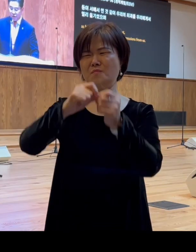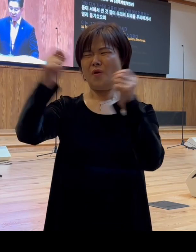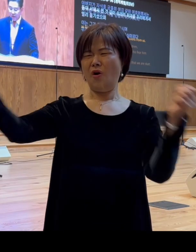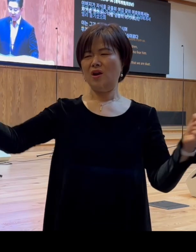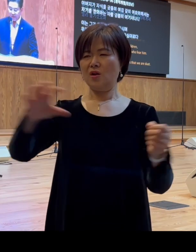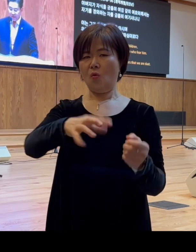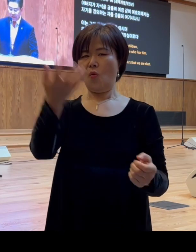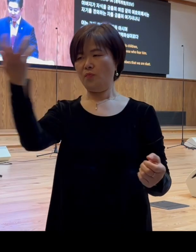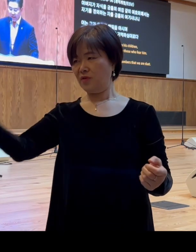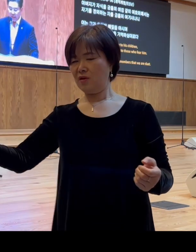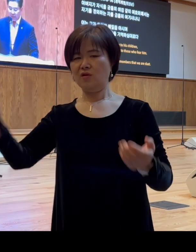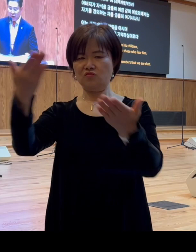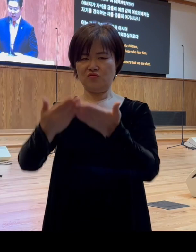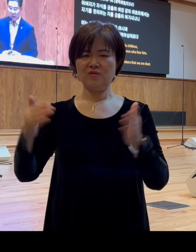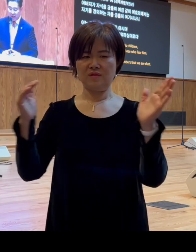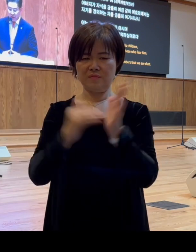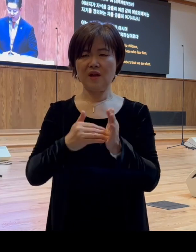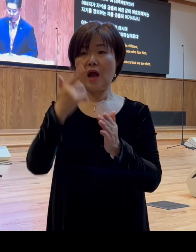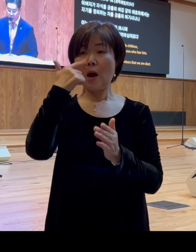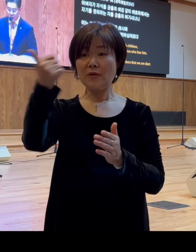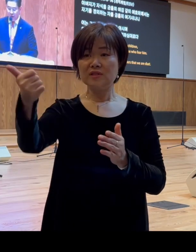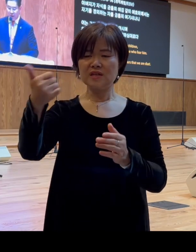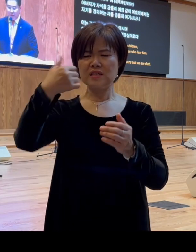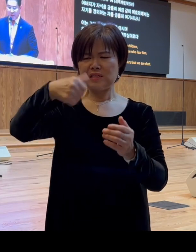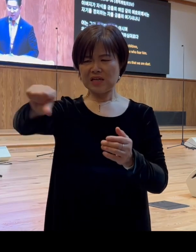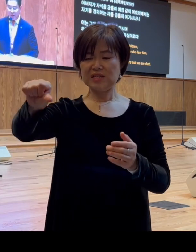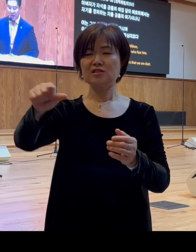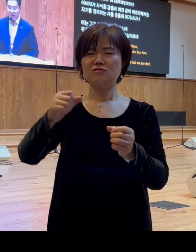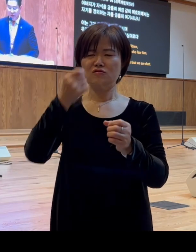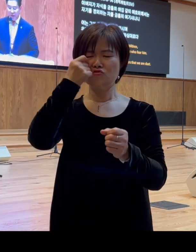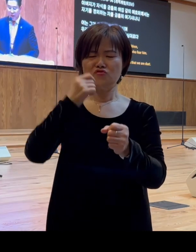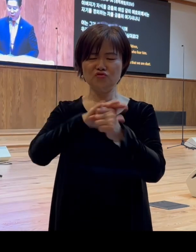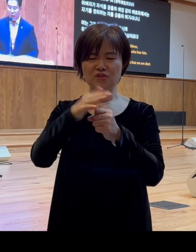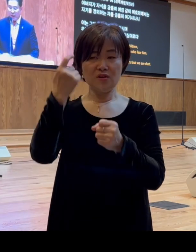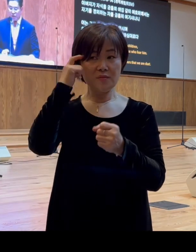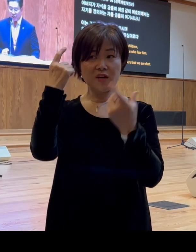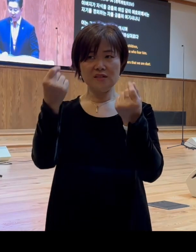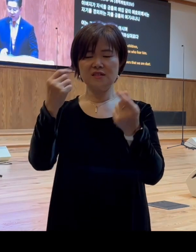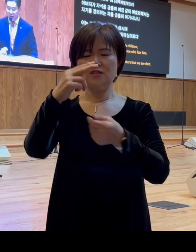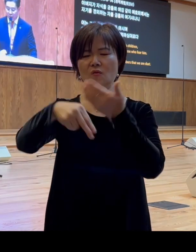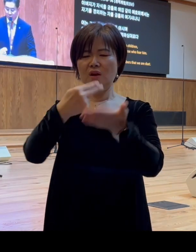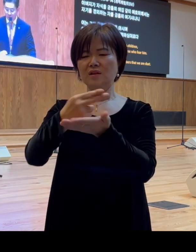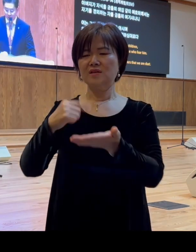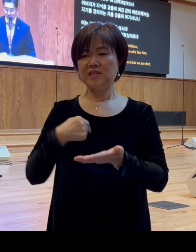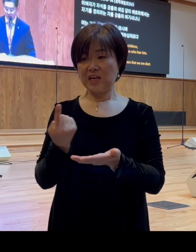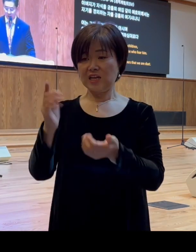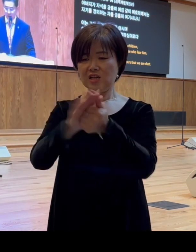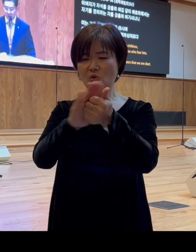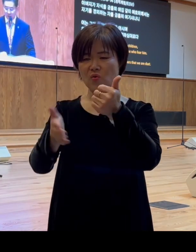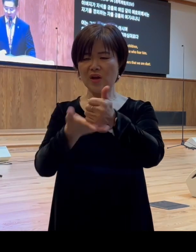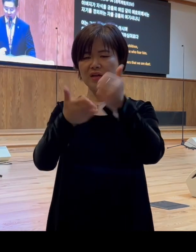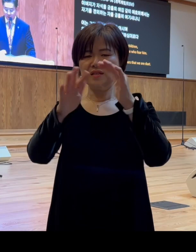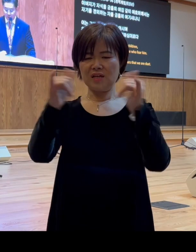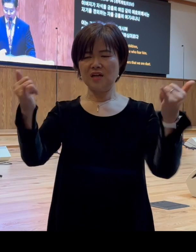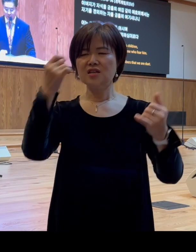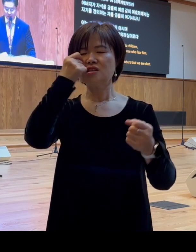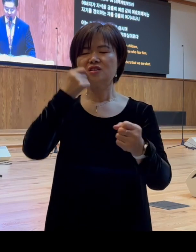아버지가 자식을 극휼히 여김같이 여호와께서 자기를 경외하는 자를 극휼히 여기시나니